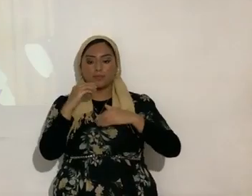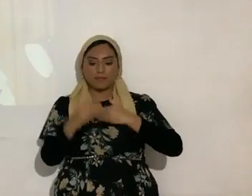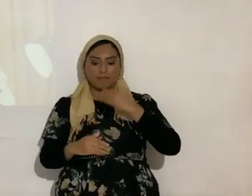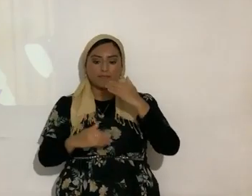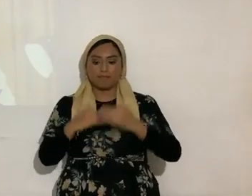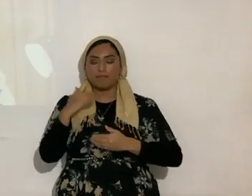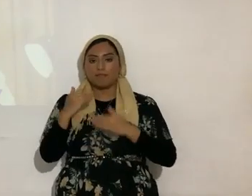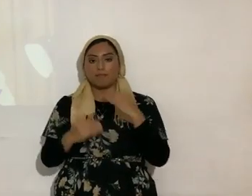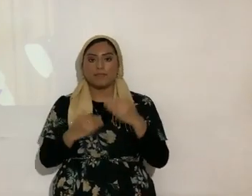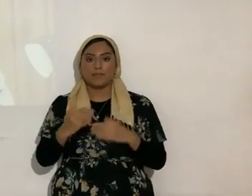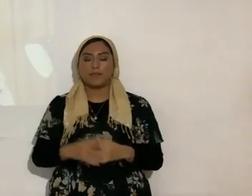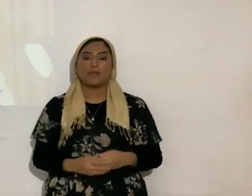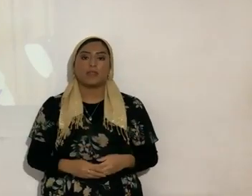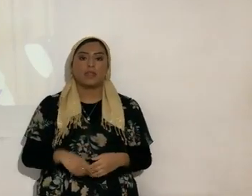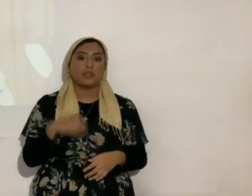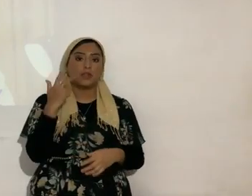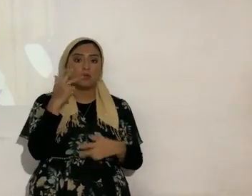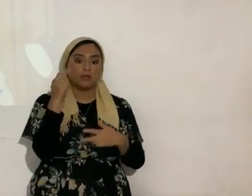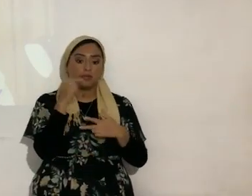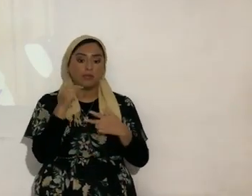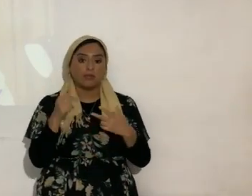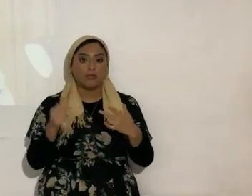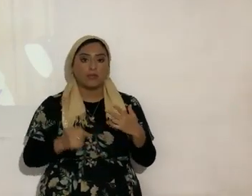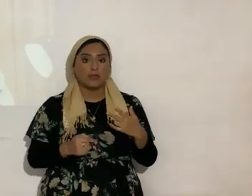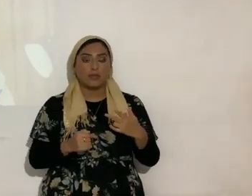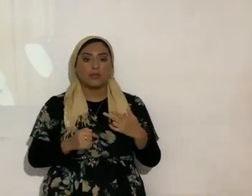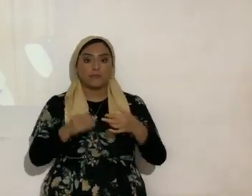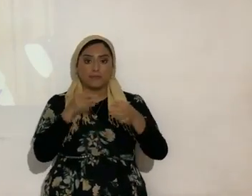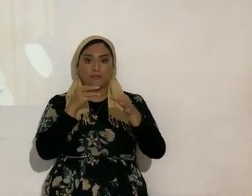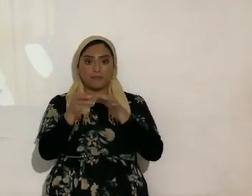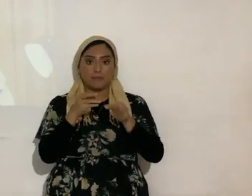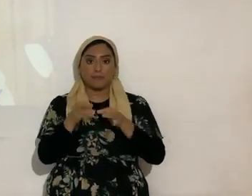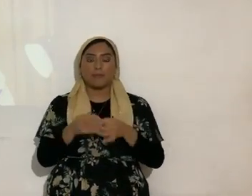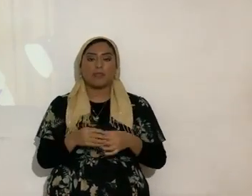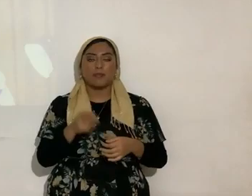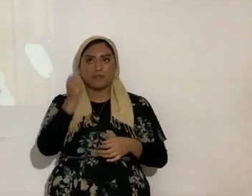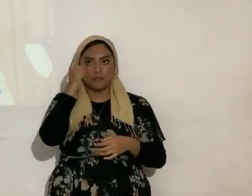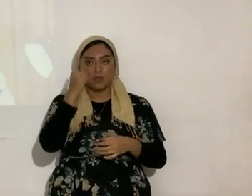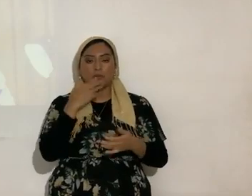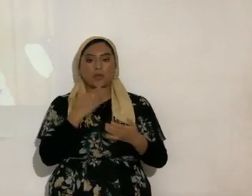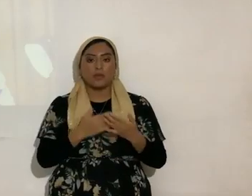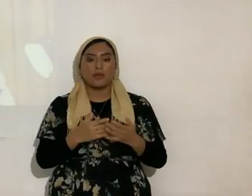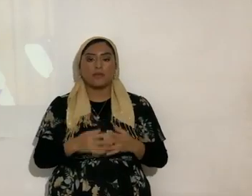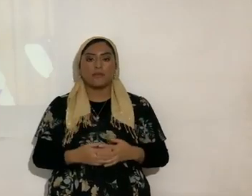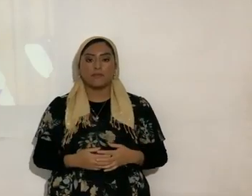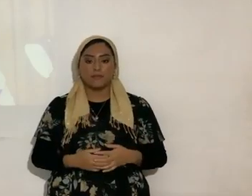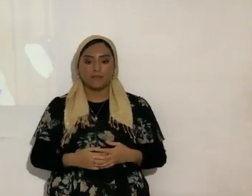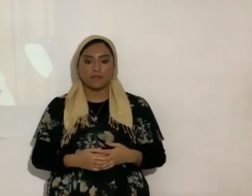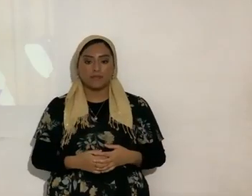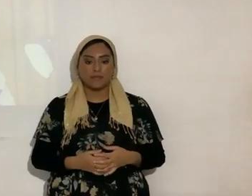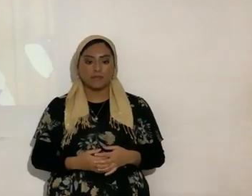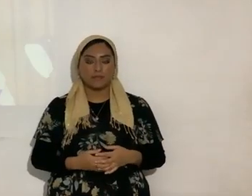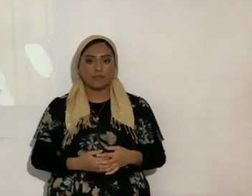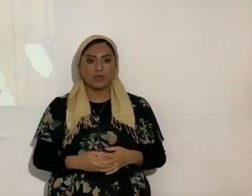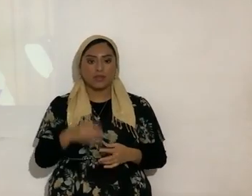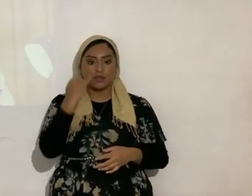estas tres reflexiones tomen muy en cuenta amados aquí y si el eterno me permite